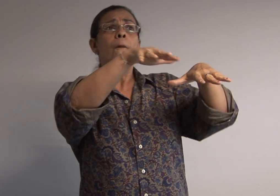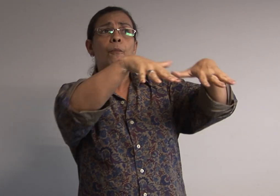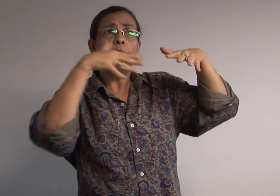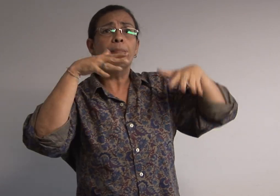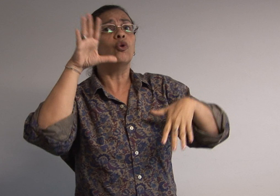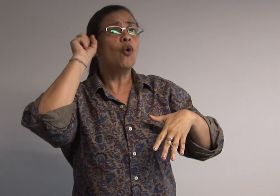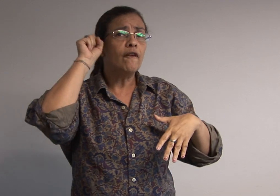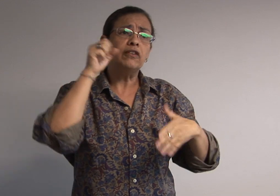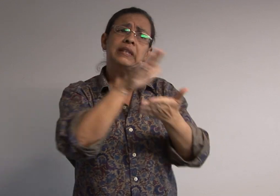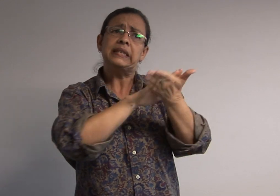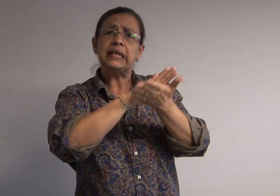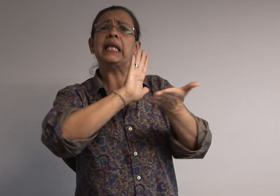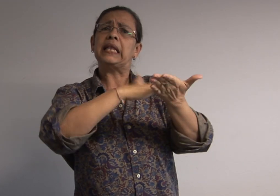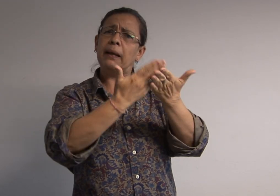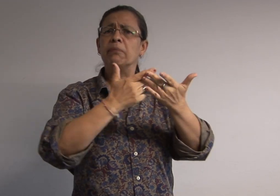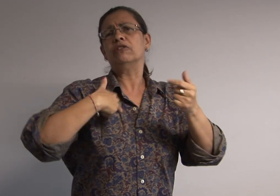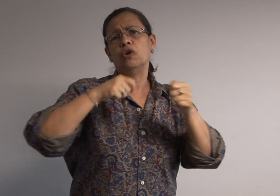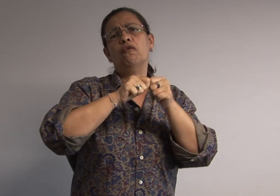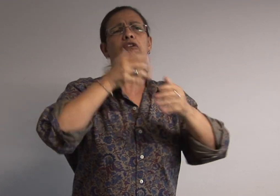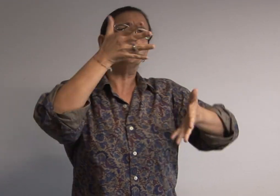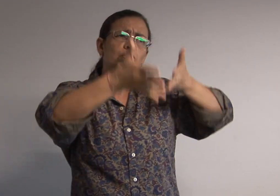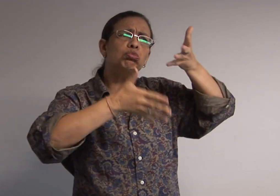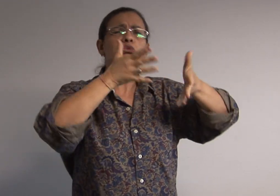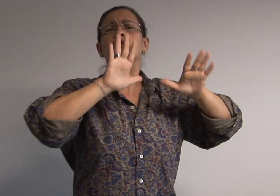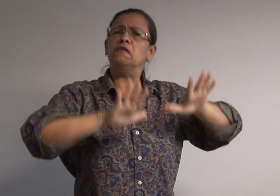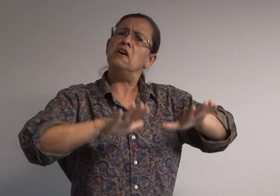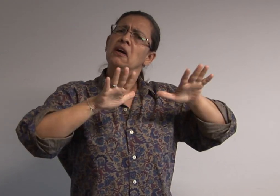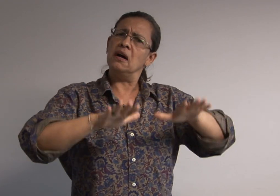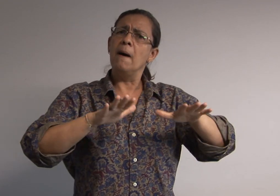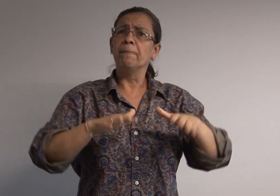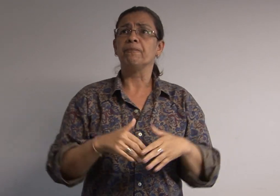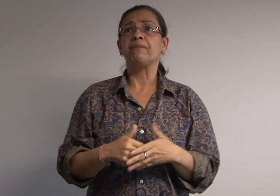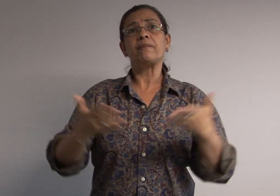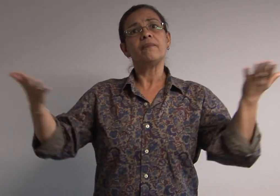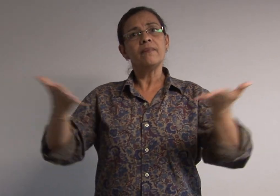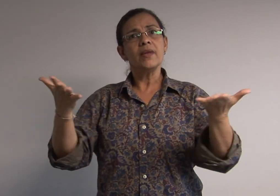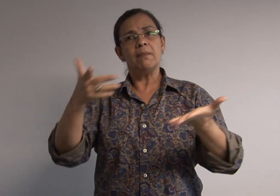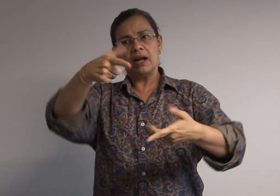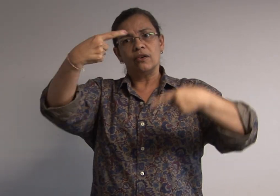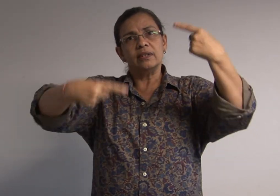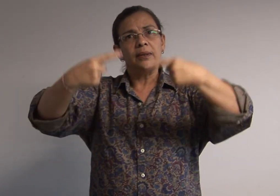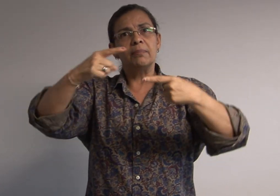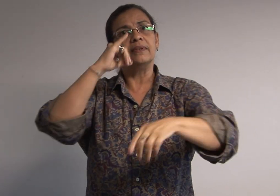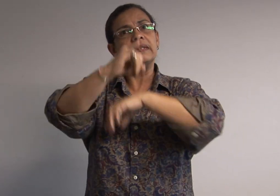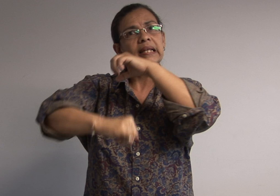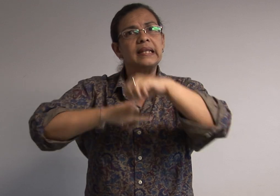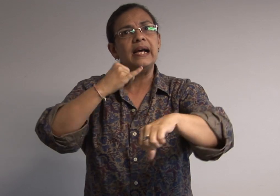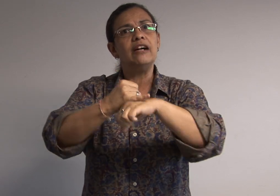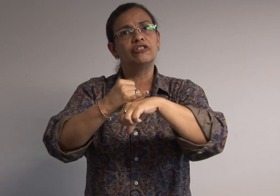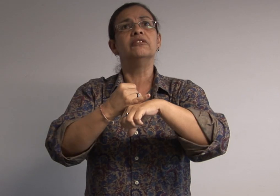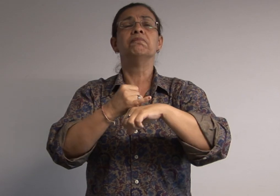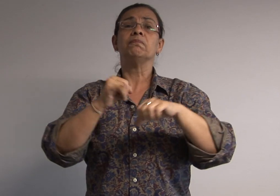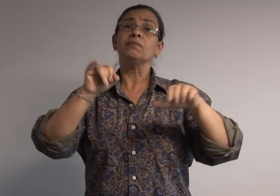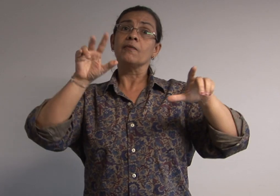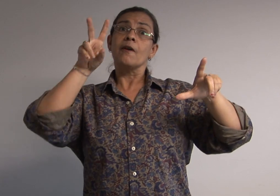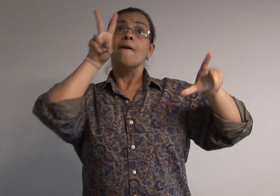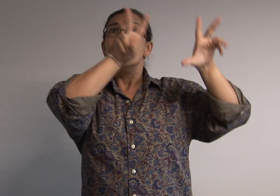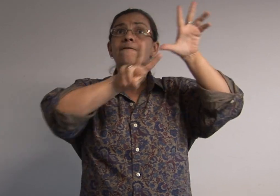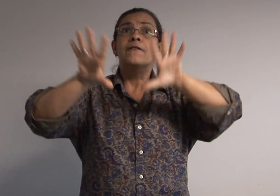ouvinte, sempre com a presença do intérprete de Libras, e hoje, aqui na internet, foi